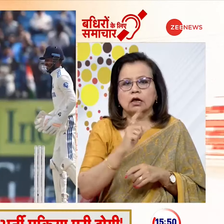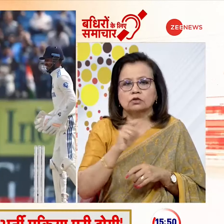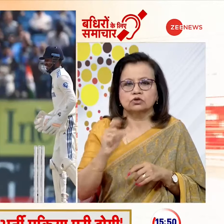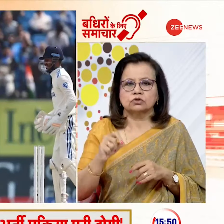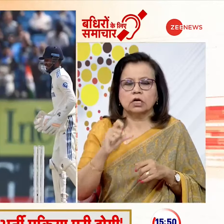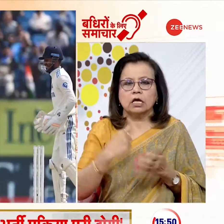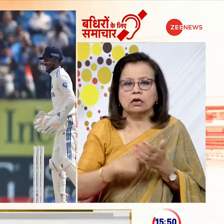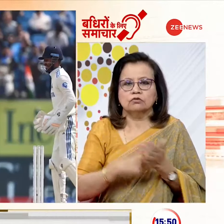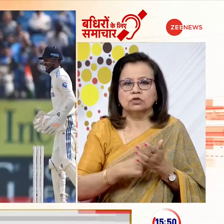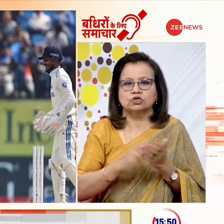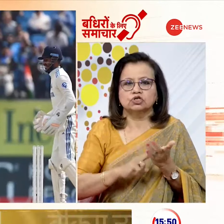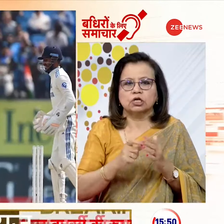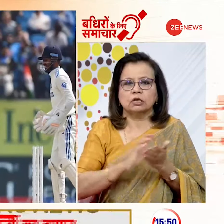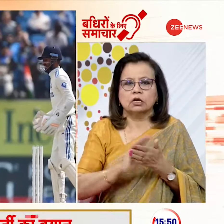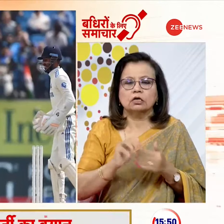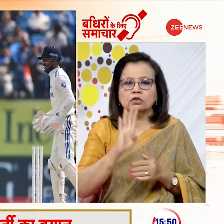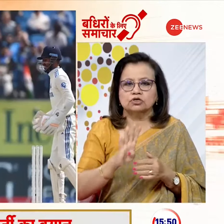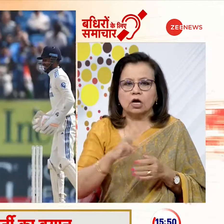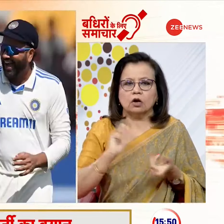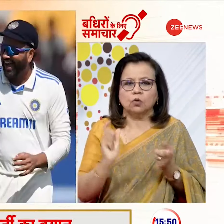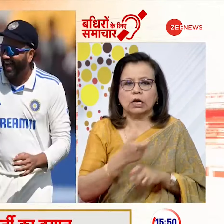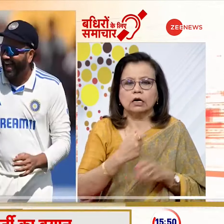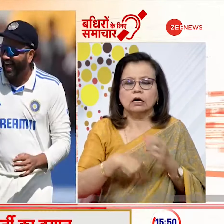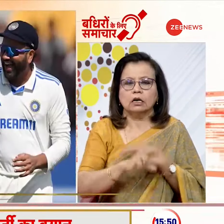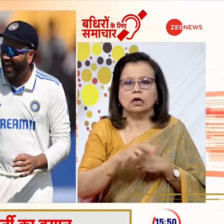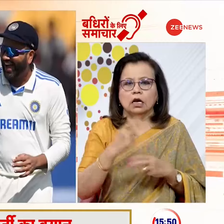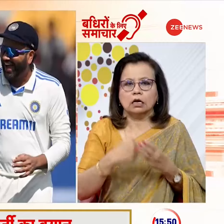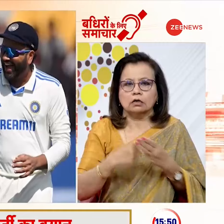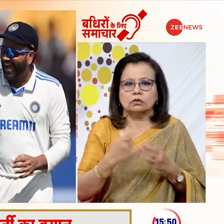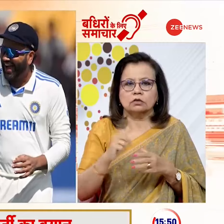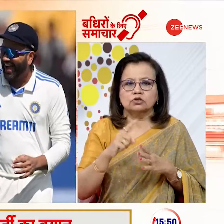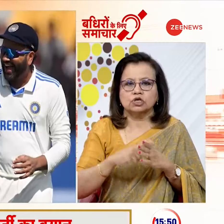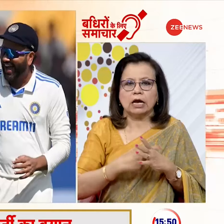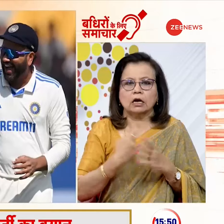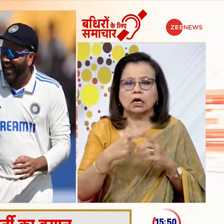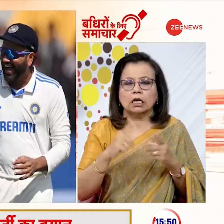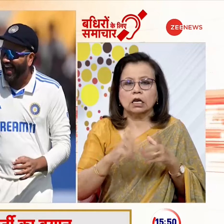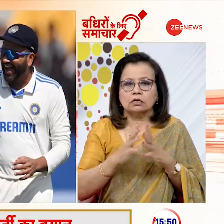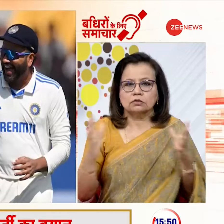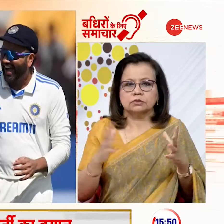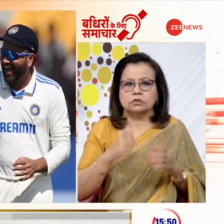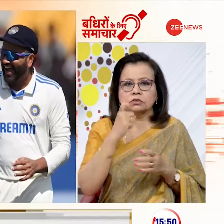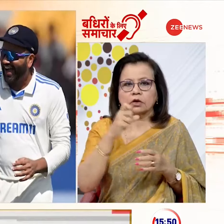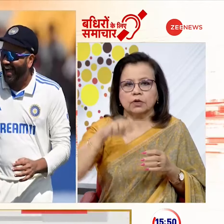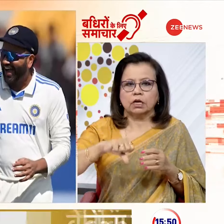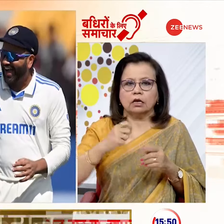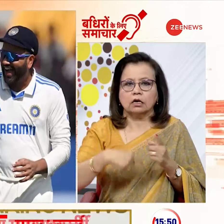चंदरन अश्विन ने चार विकेट लिये इंग्लेंड की ओर से जैक क्रॉली ने सबसे ज़्यादा उन्यासी रन बनाए इस वक्त